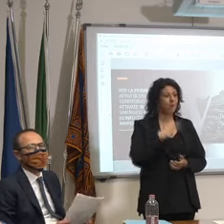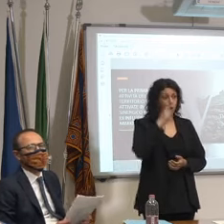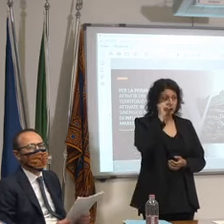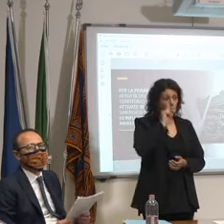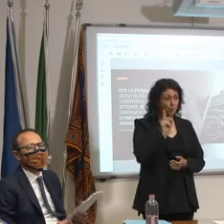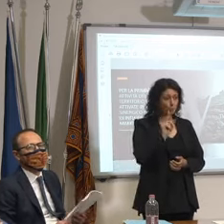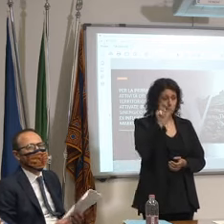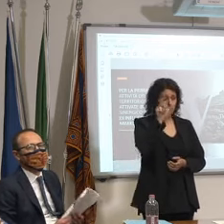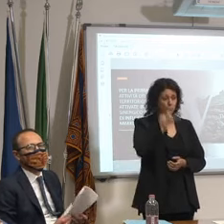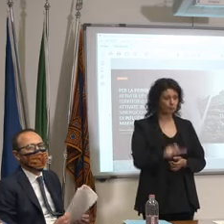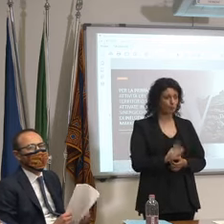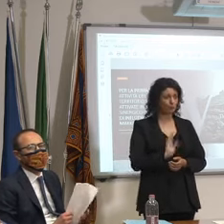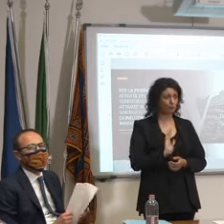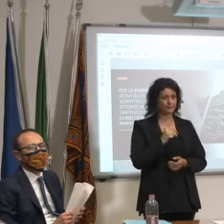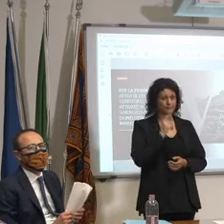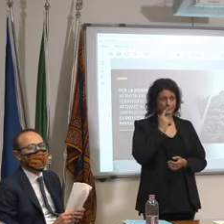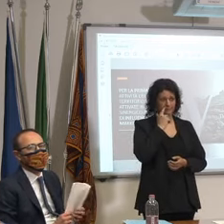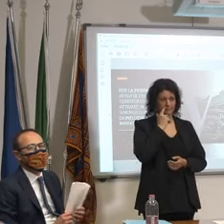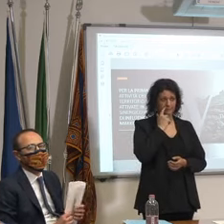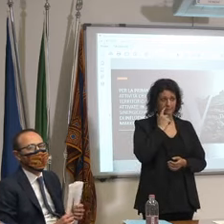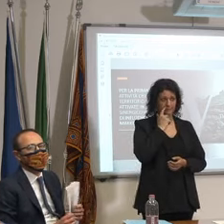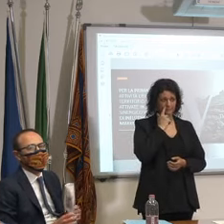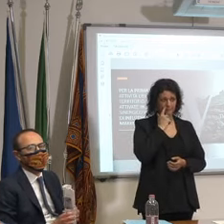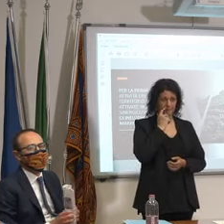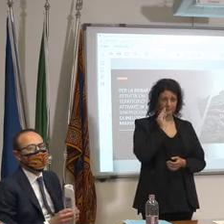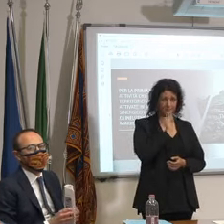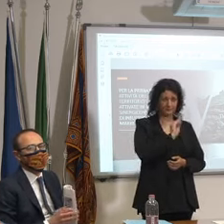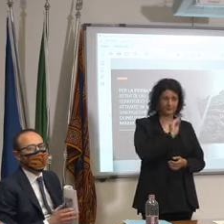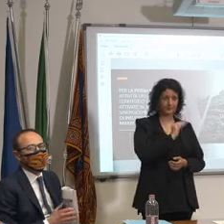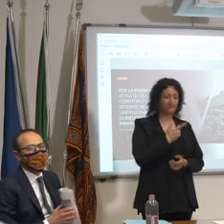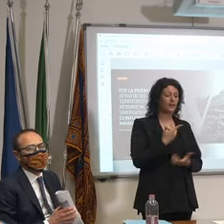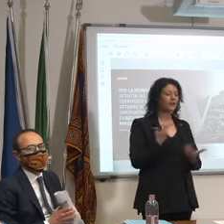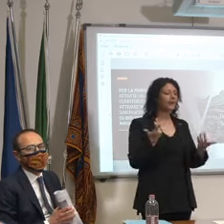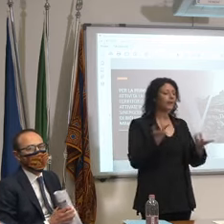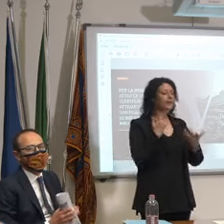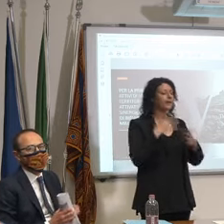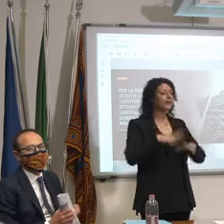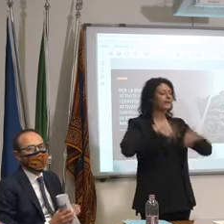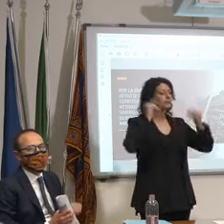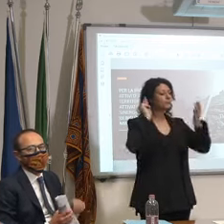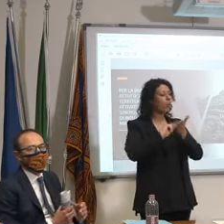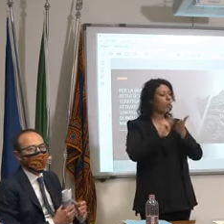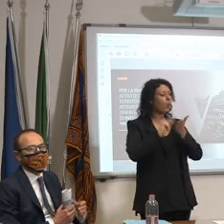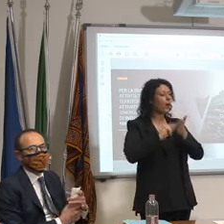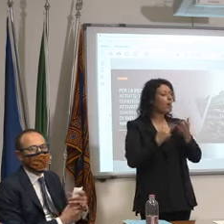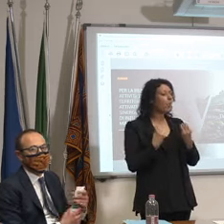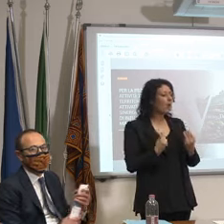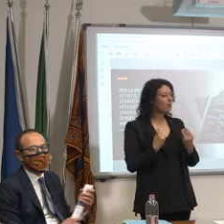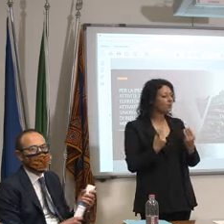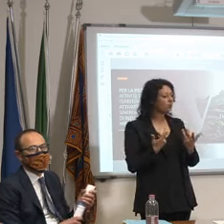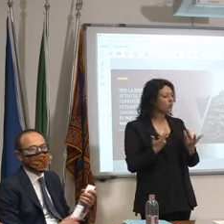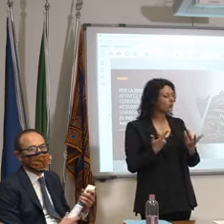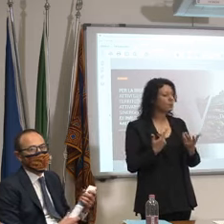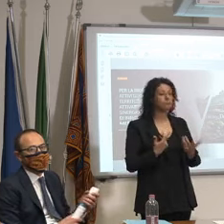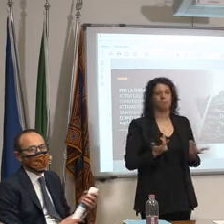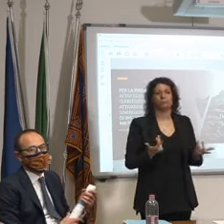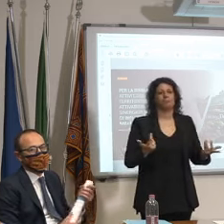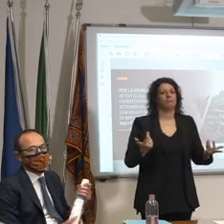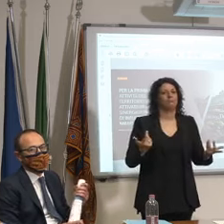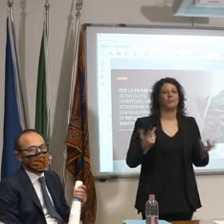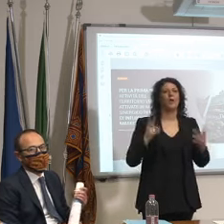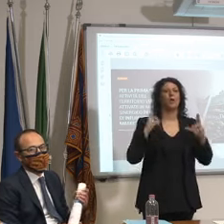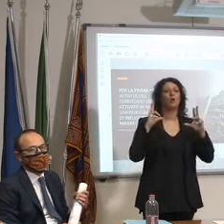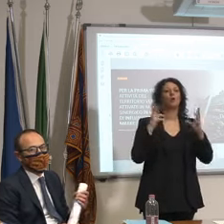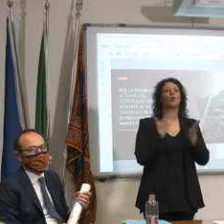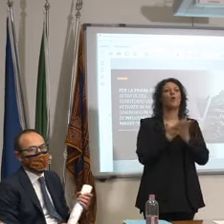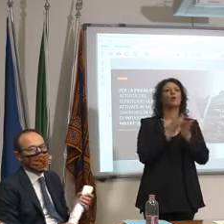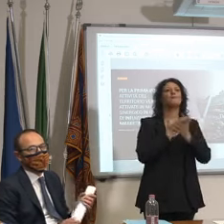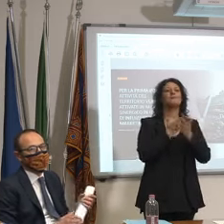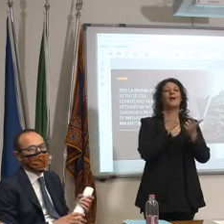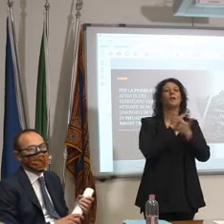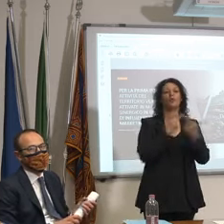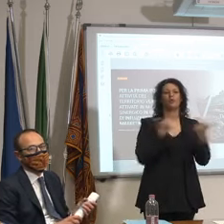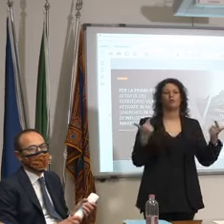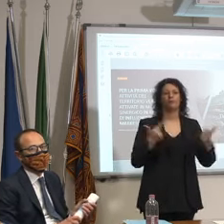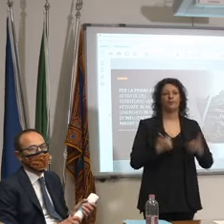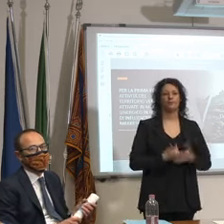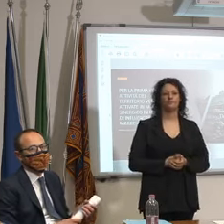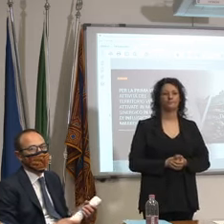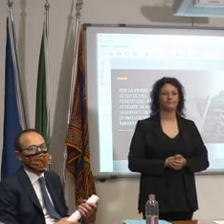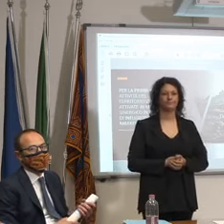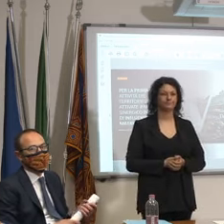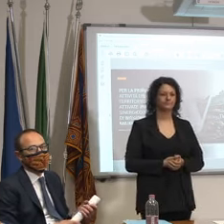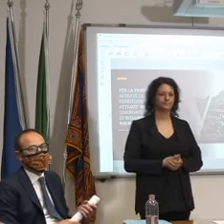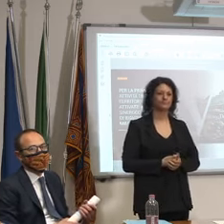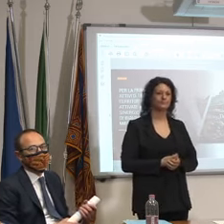conosco cioè no è sempre una novità sull'inizio dell'anno scolastico? no nessuna nessuna ma scusate io ho letto anche dei